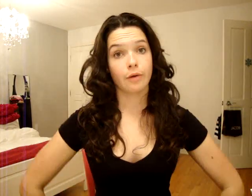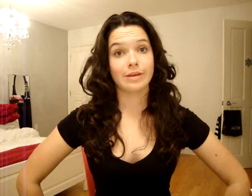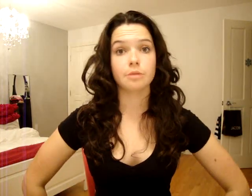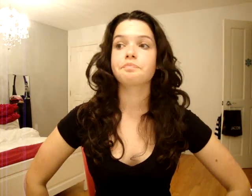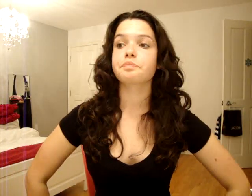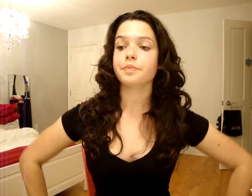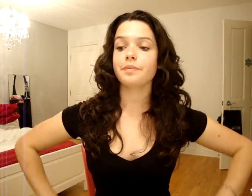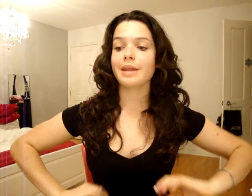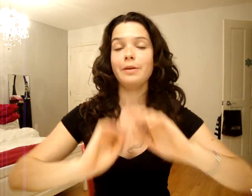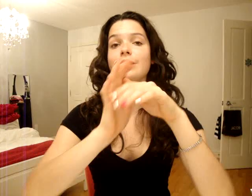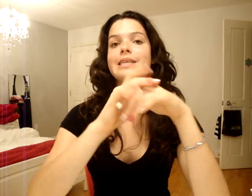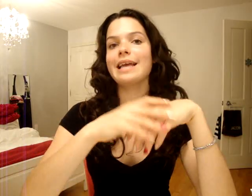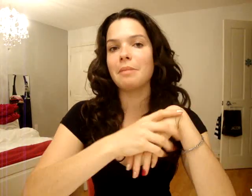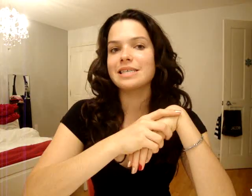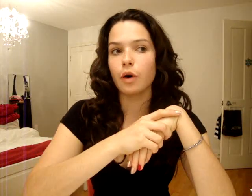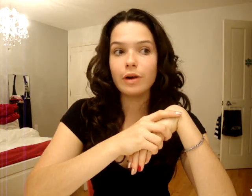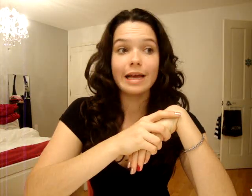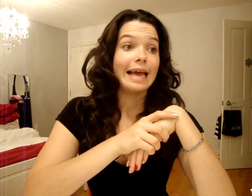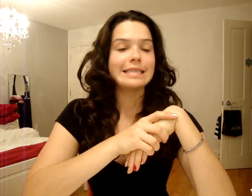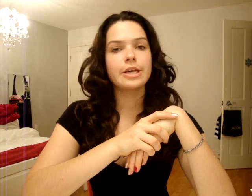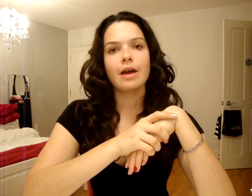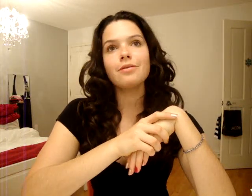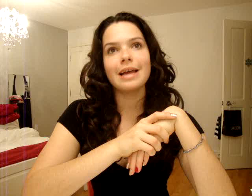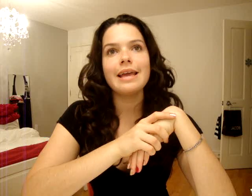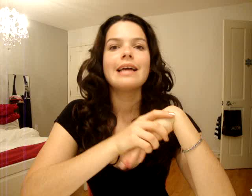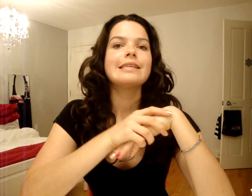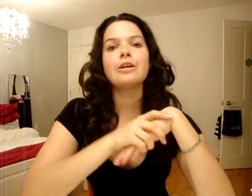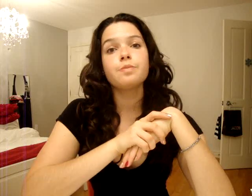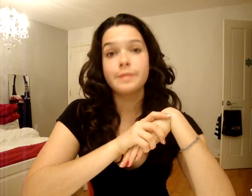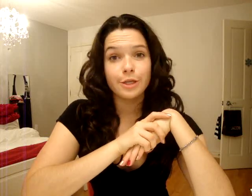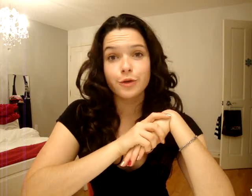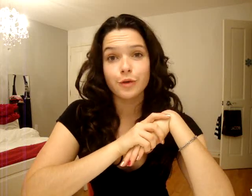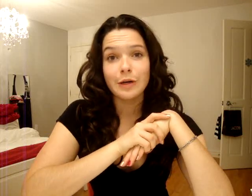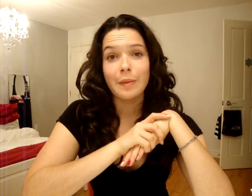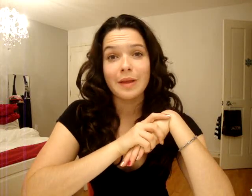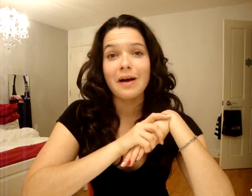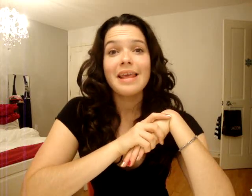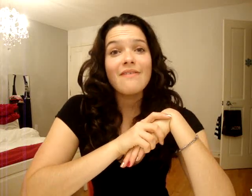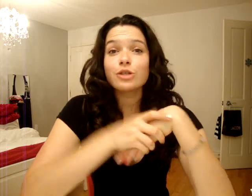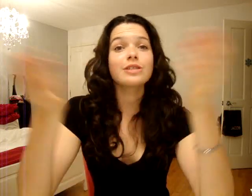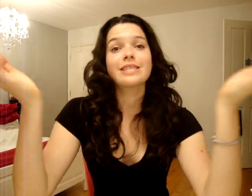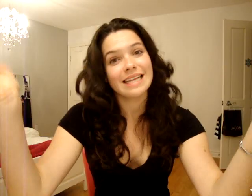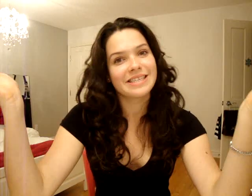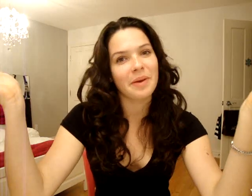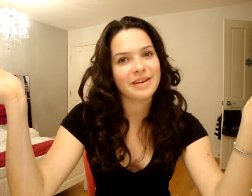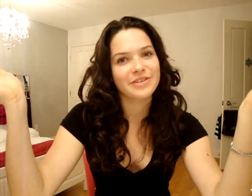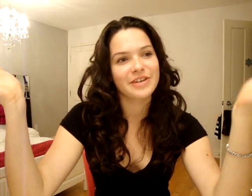Fait que ouais, c ça. Puis là, ce qui était comme assez drôle, c'est que quand on est allé, c'était une petite journée au paintball. Genre, il y avait juste 400 personnes.